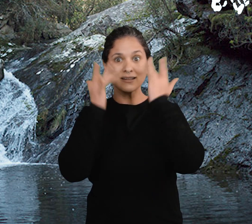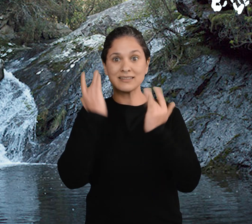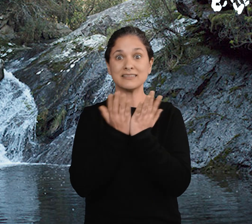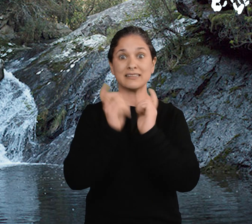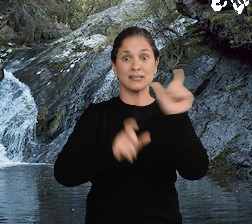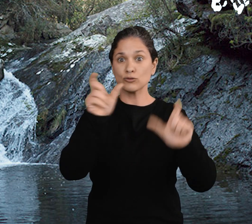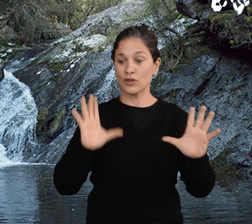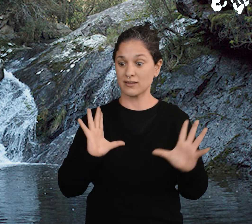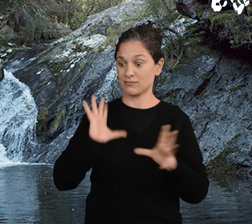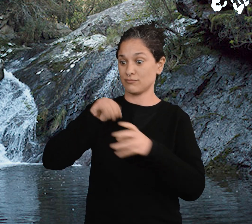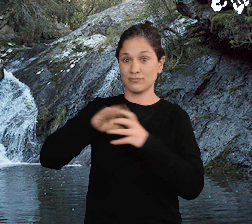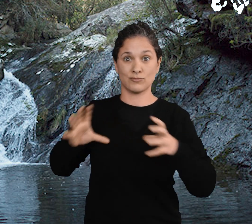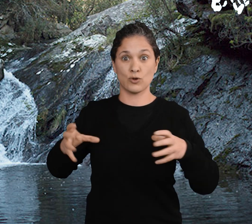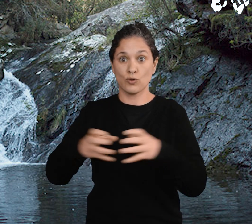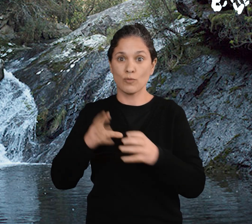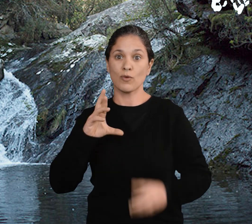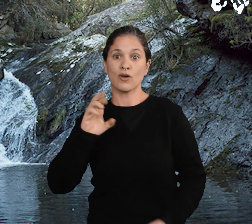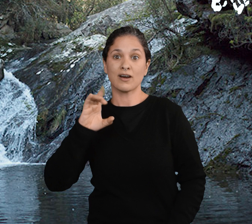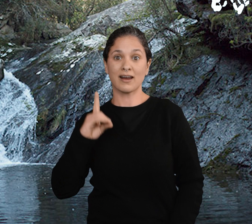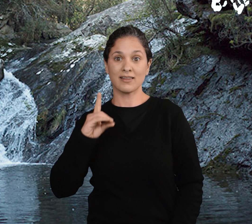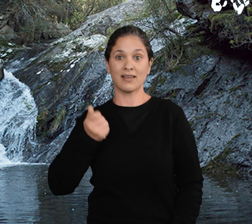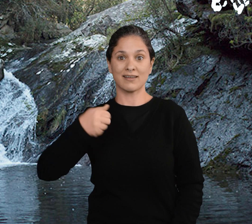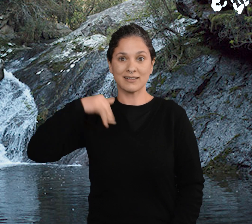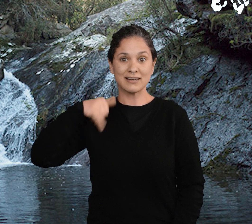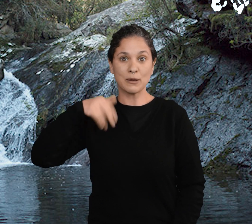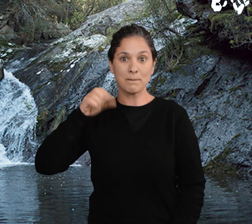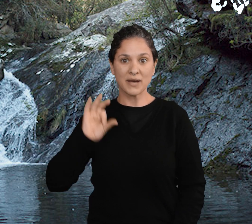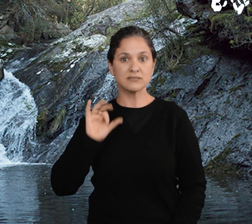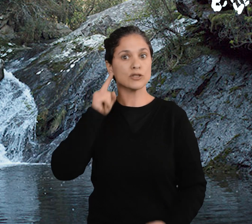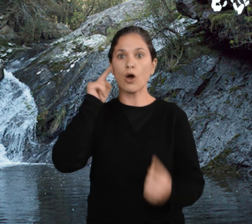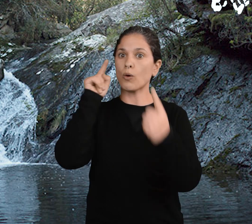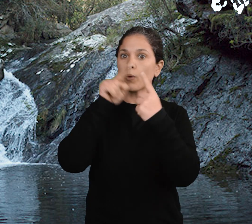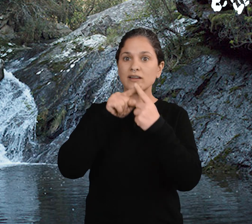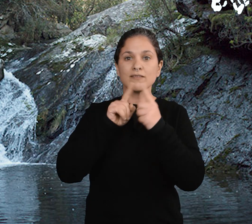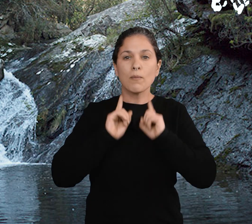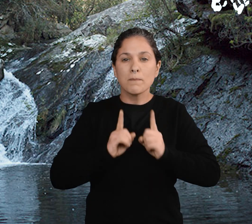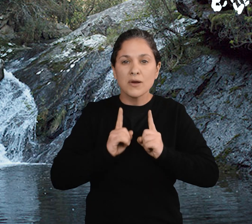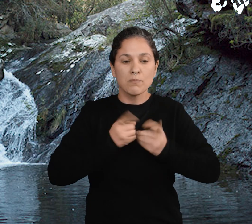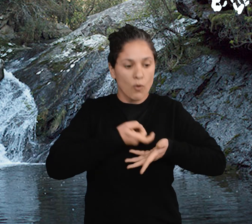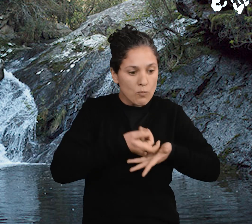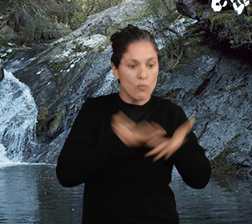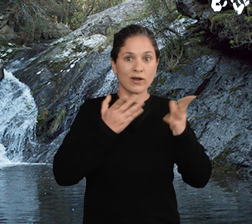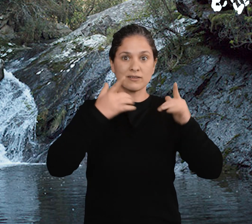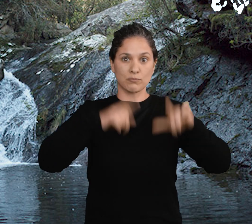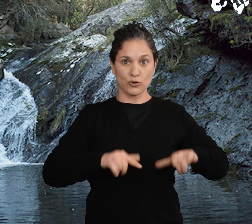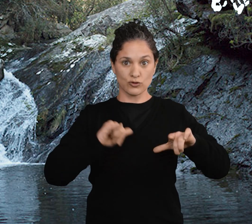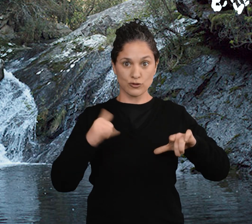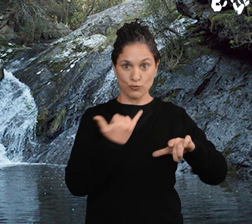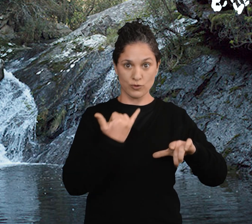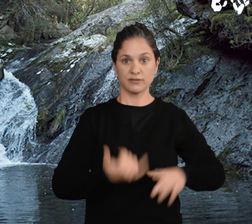artistas y estudiantes que conforman red ánimas, se había marcado como objetivo poder mostrar los pozos azules.